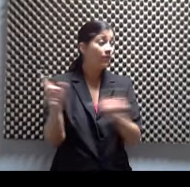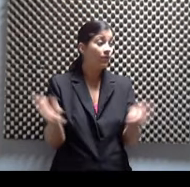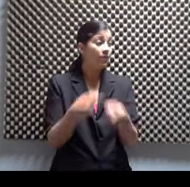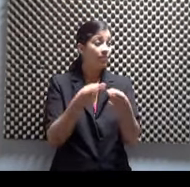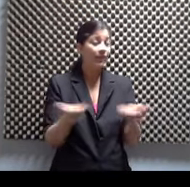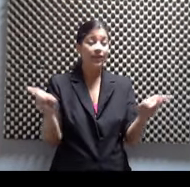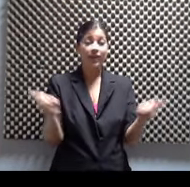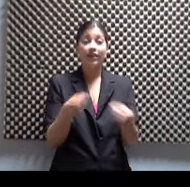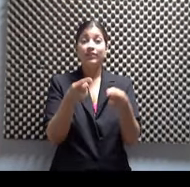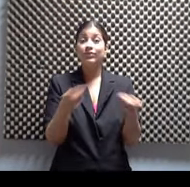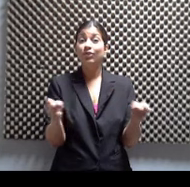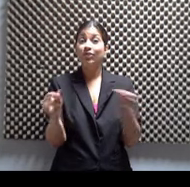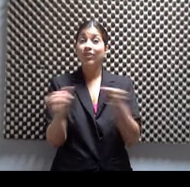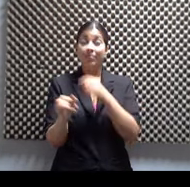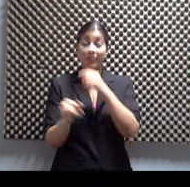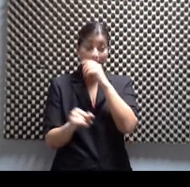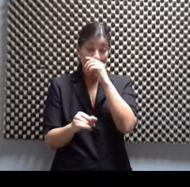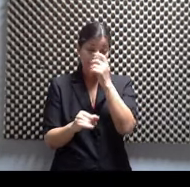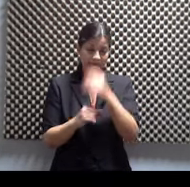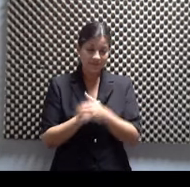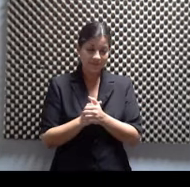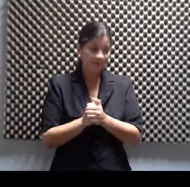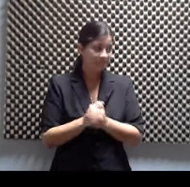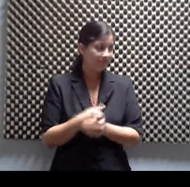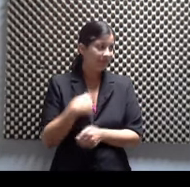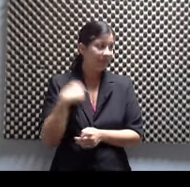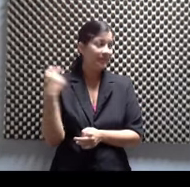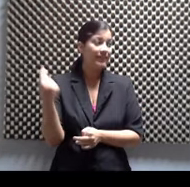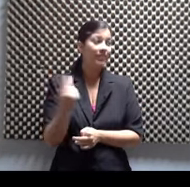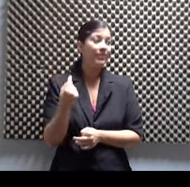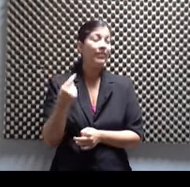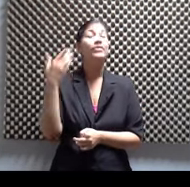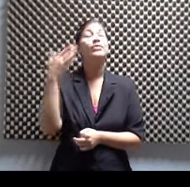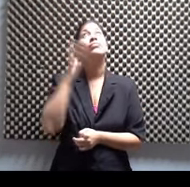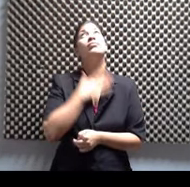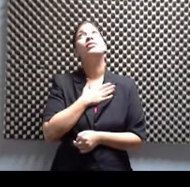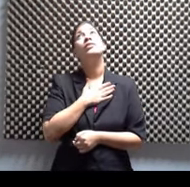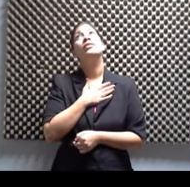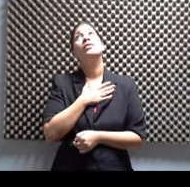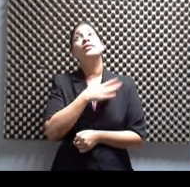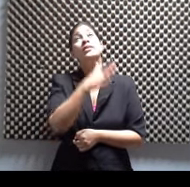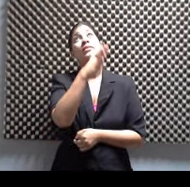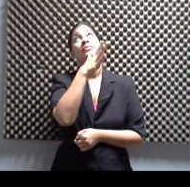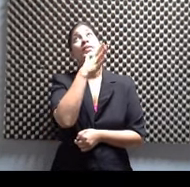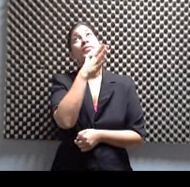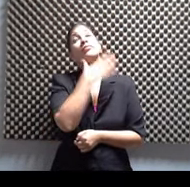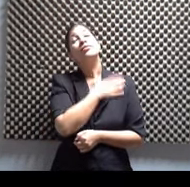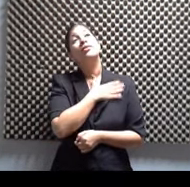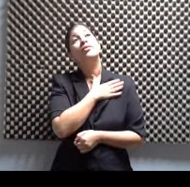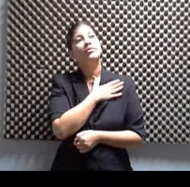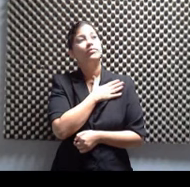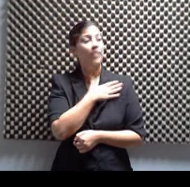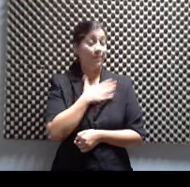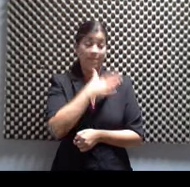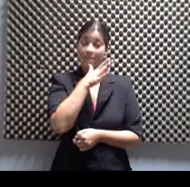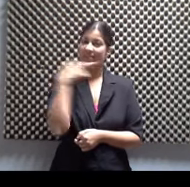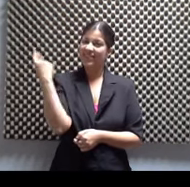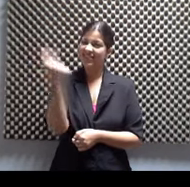eso te iba a decir. Es que siempre, mami, donde esté en el cielo, siempre, fíjate, ella era al contrario. Siempre le daba de comer a los